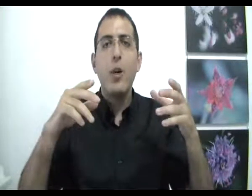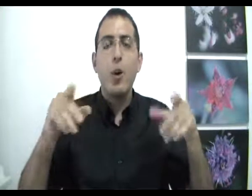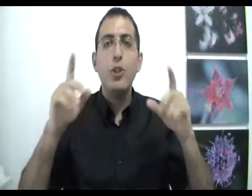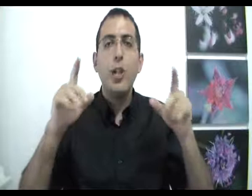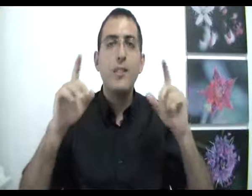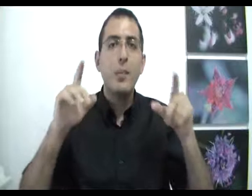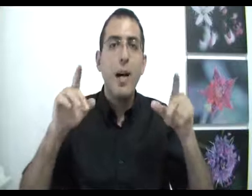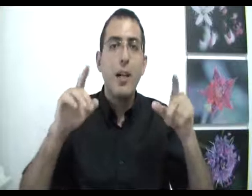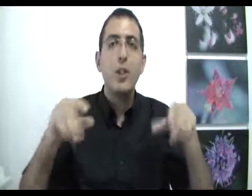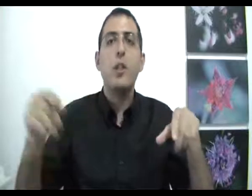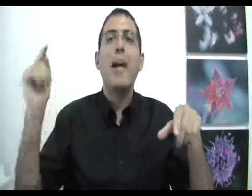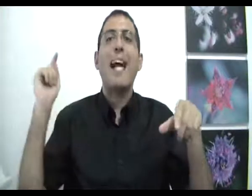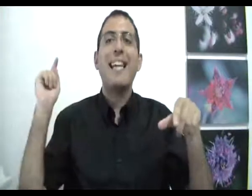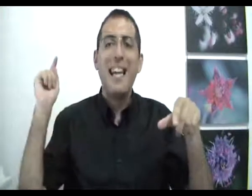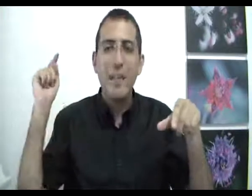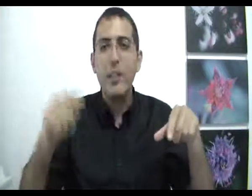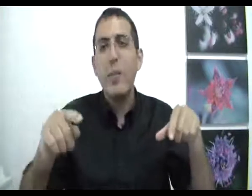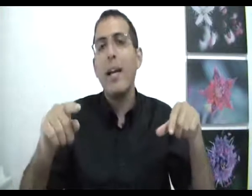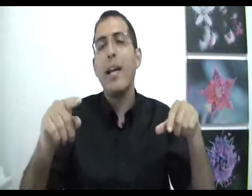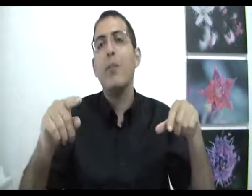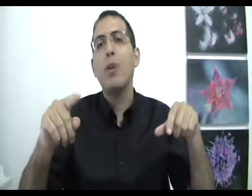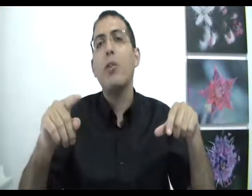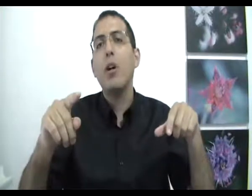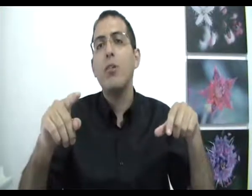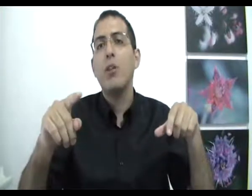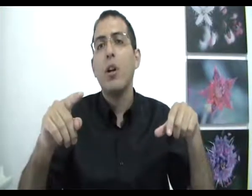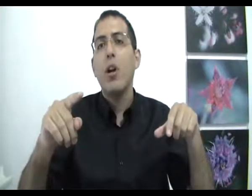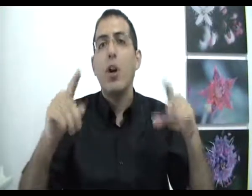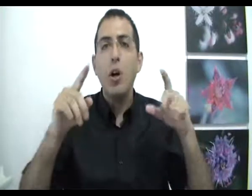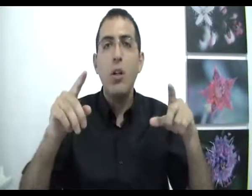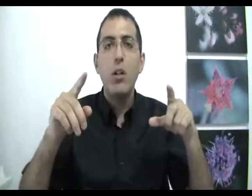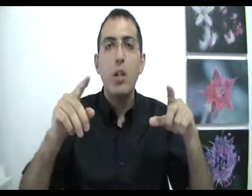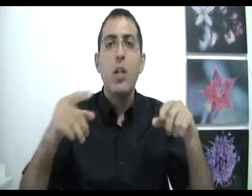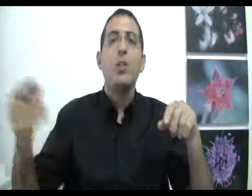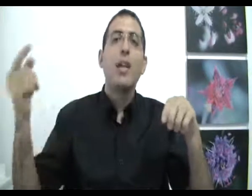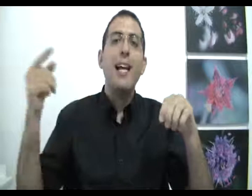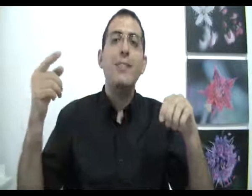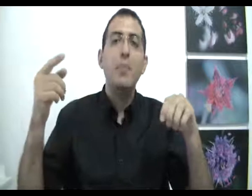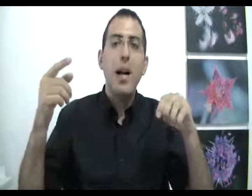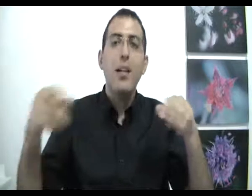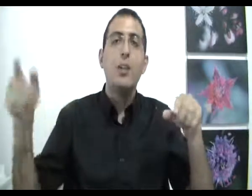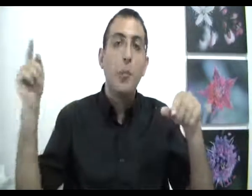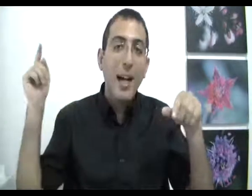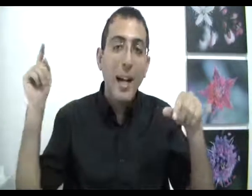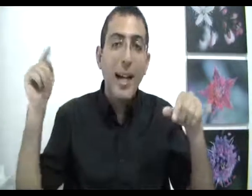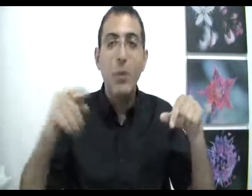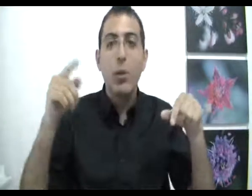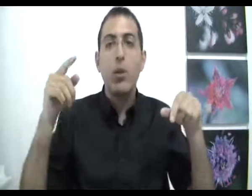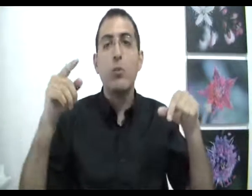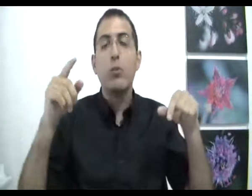או שיש סיבה שמחייבת ומחריכה אותו לקרות או שאין סיבה שמחריכה אותו לקרות זאת